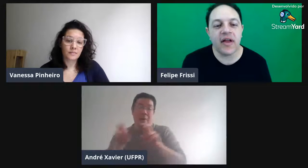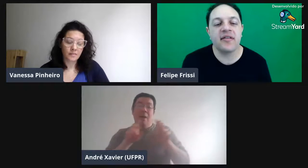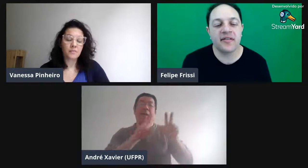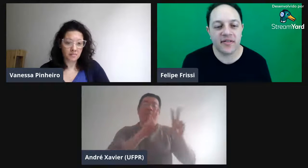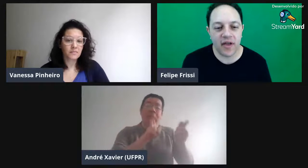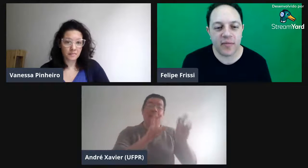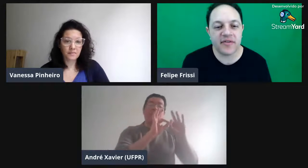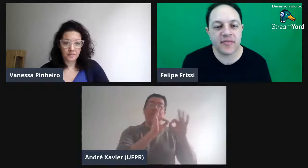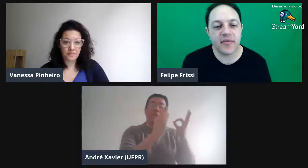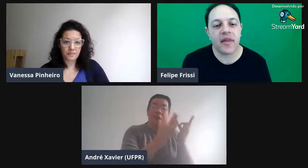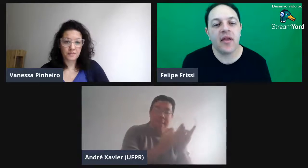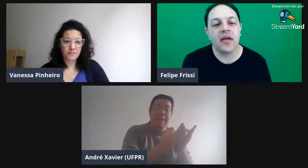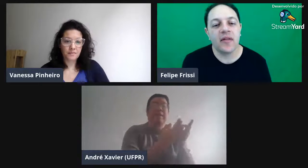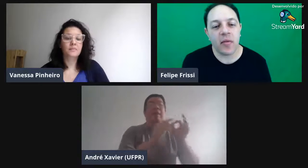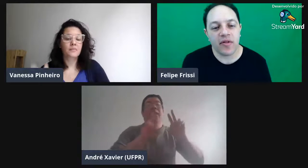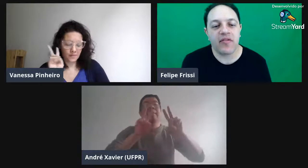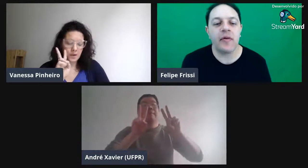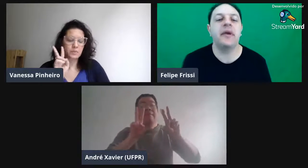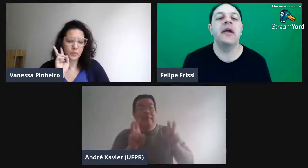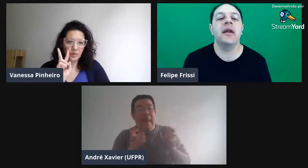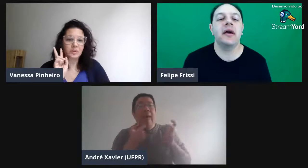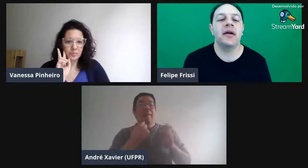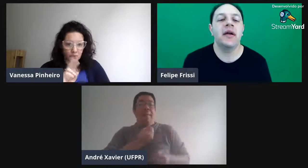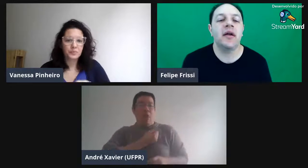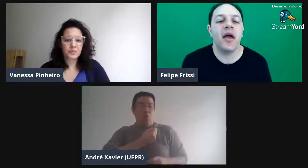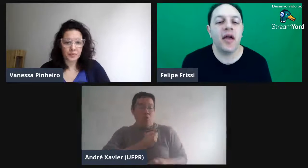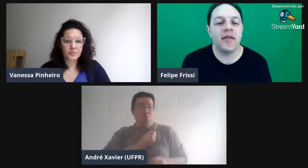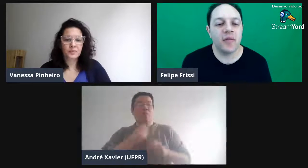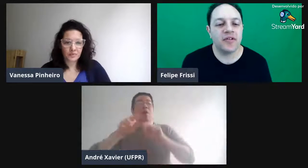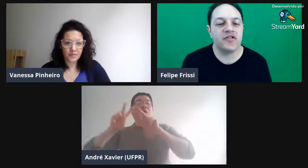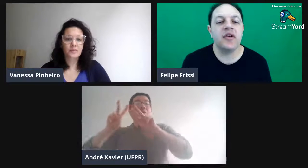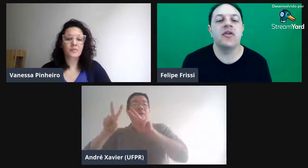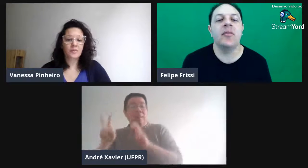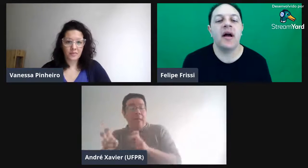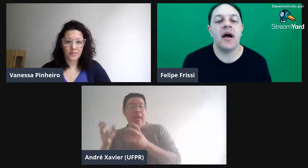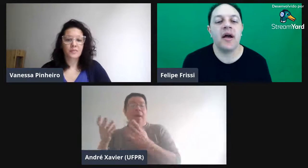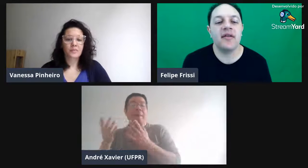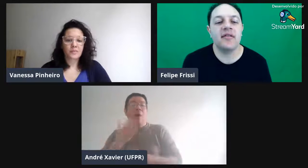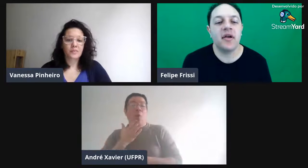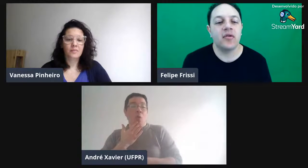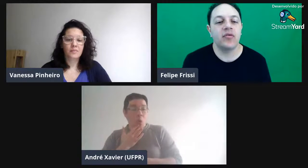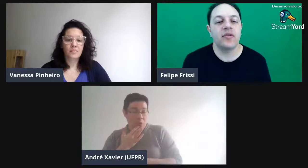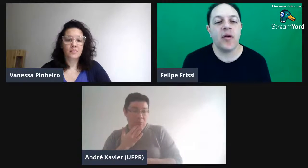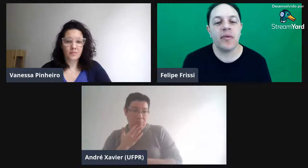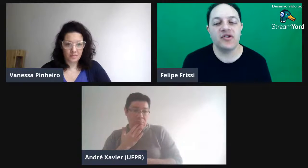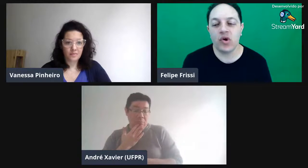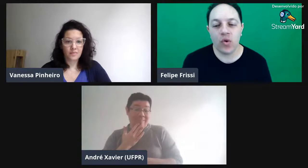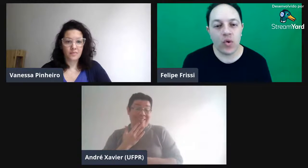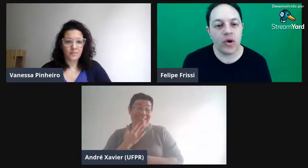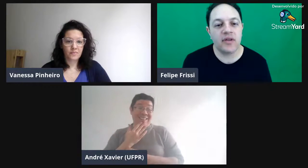Esses temas. Tema da família, tema de numerais, tema de cores.